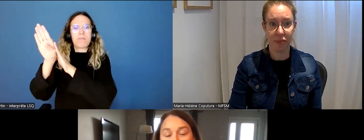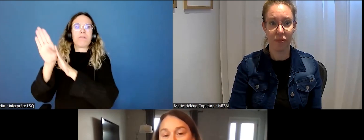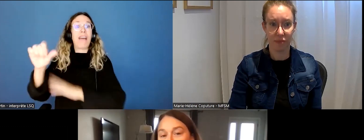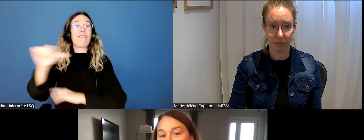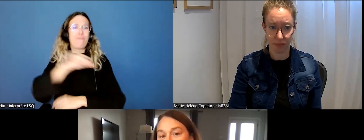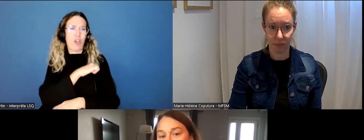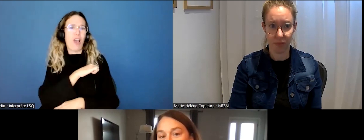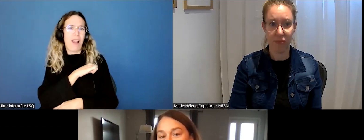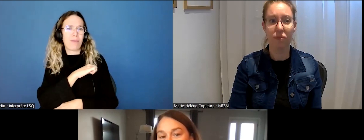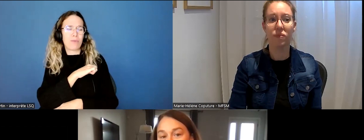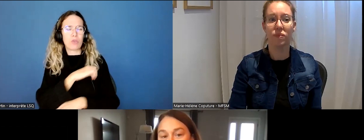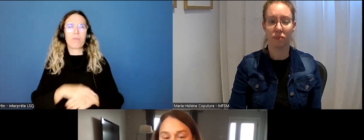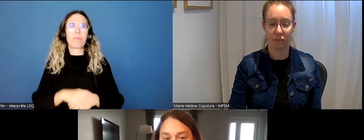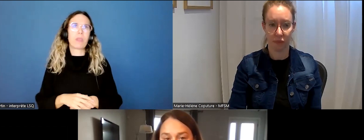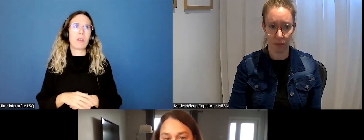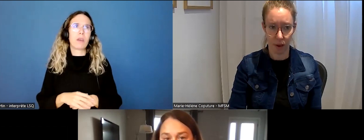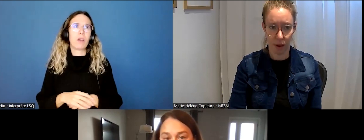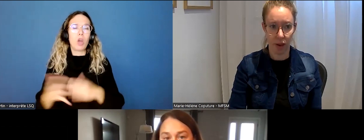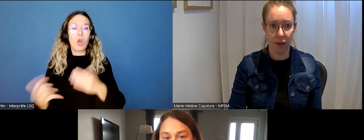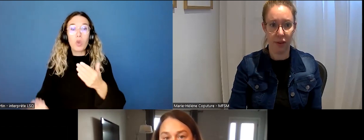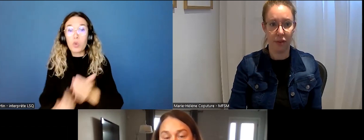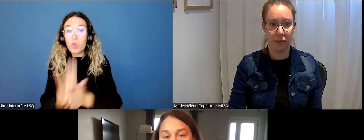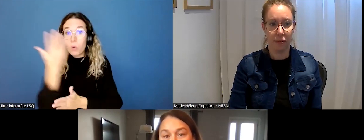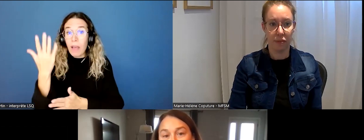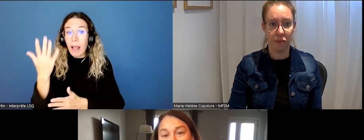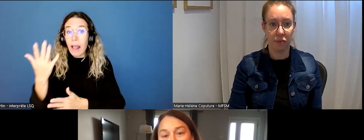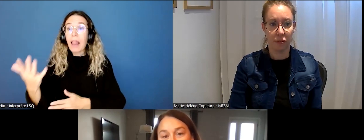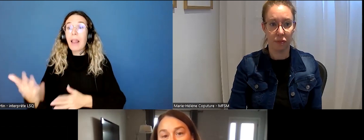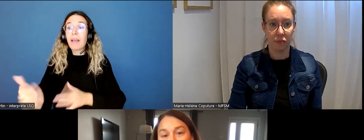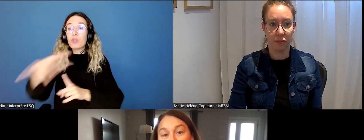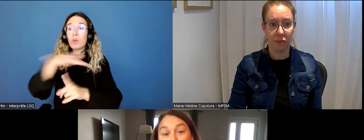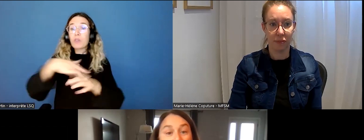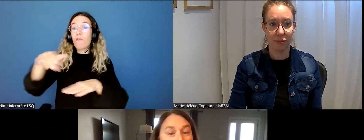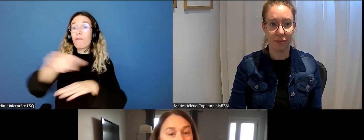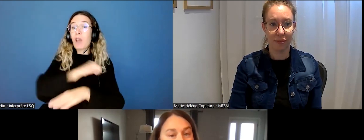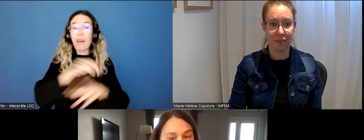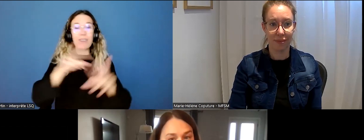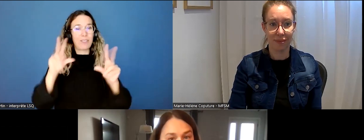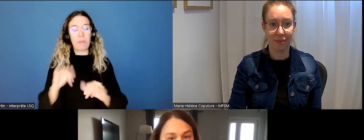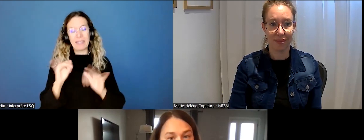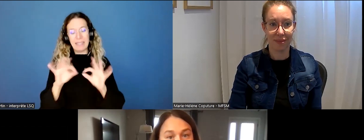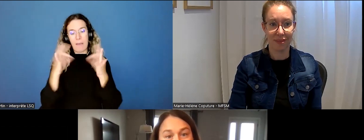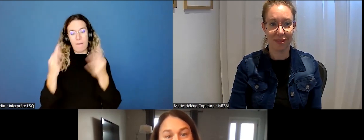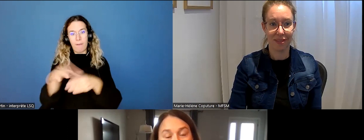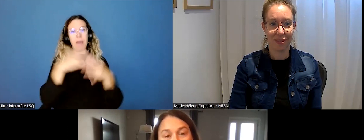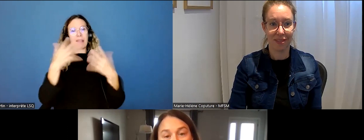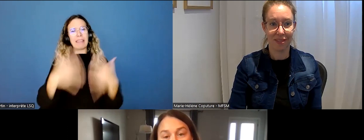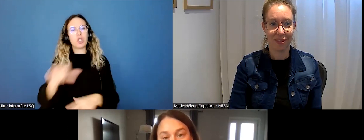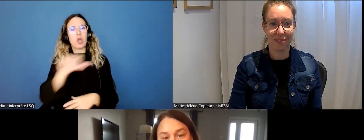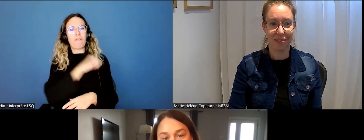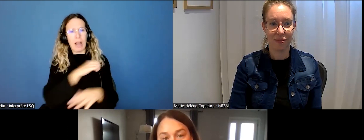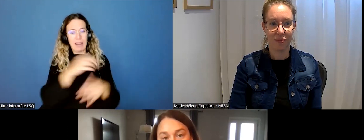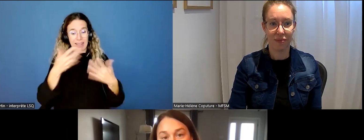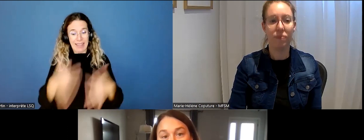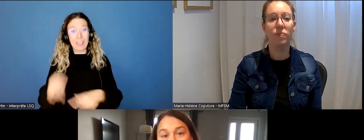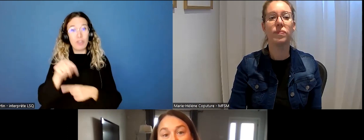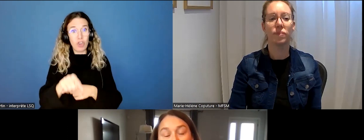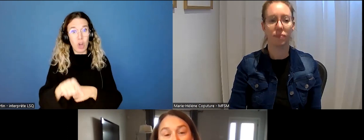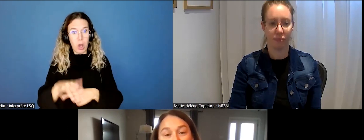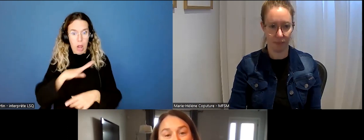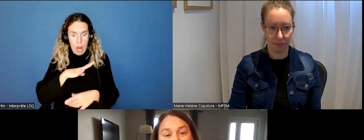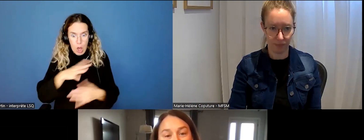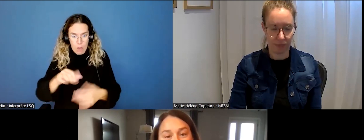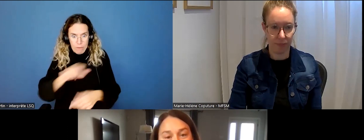Ça n pas créé des nouvelles situations de violence, mais dans les familles où il y en avait déjà, où c'était déjà en train de s'installer,